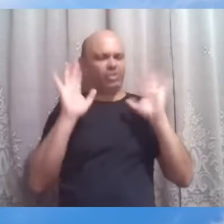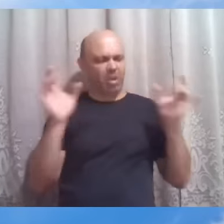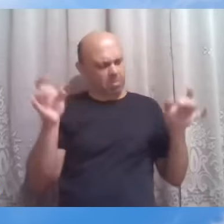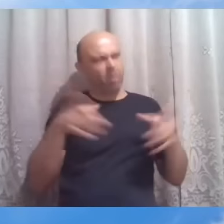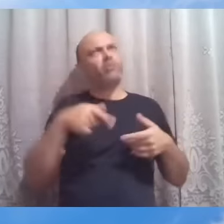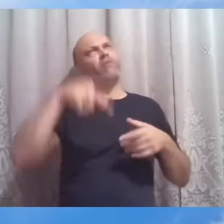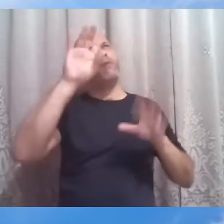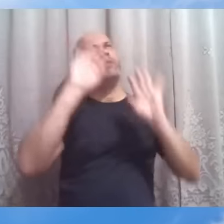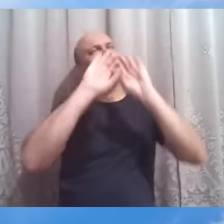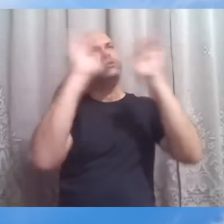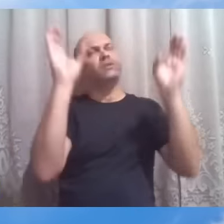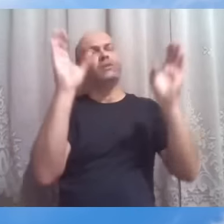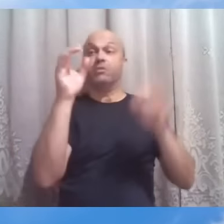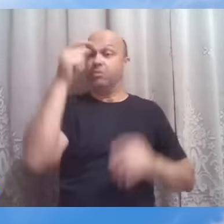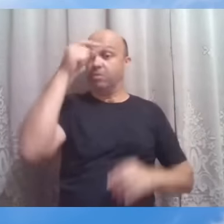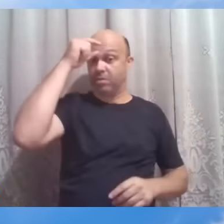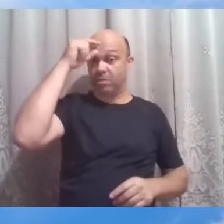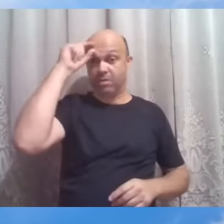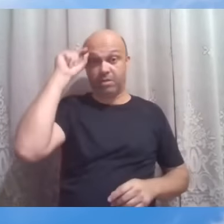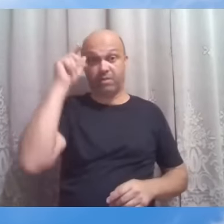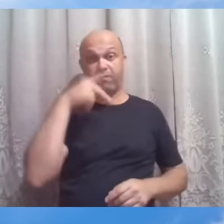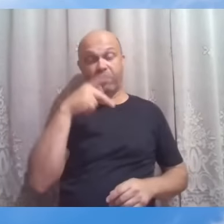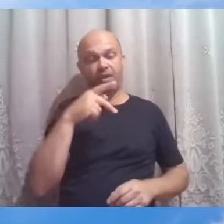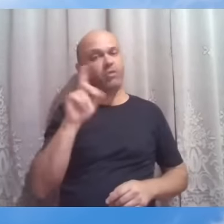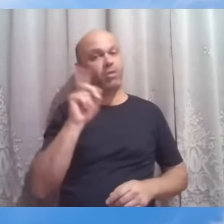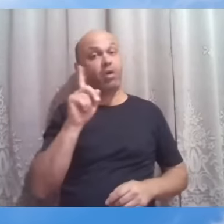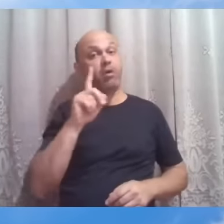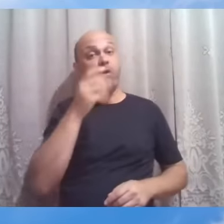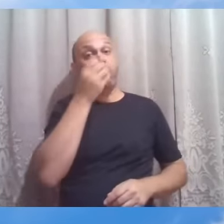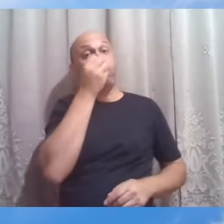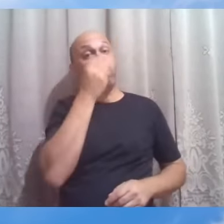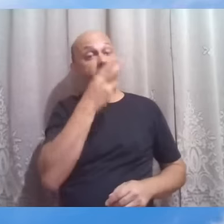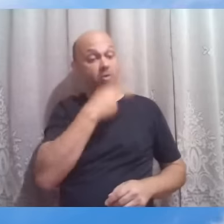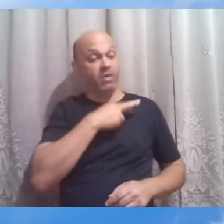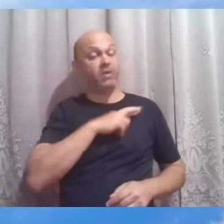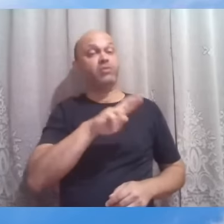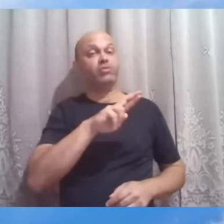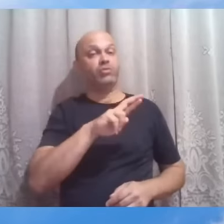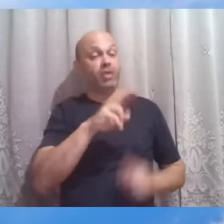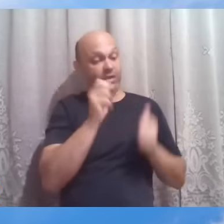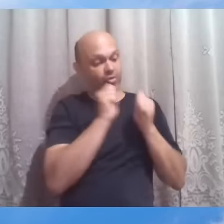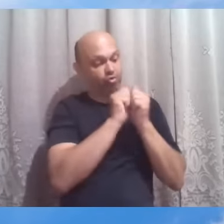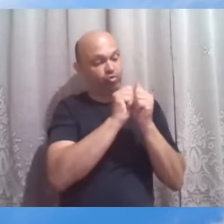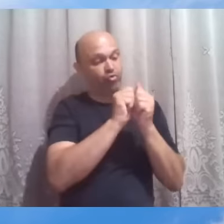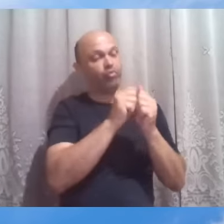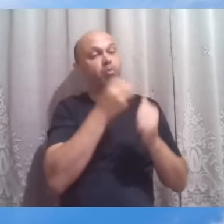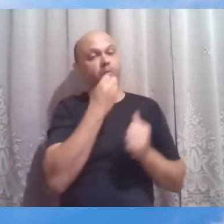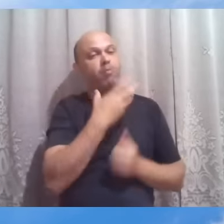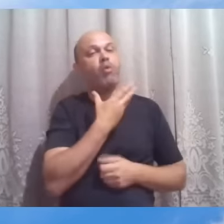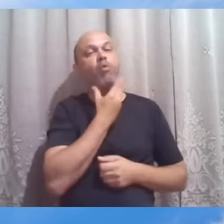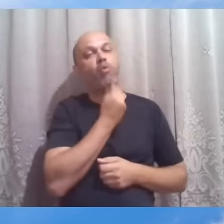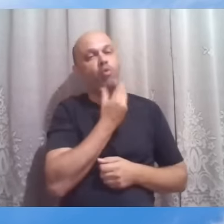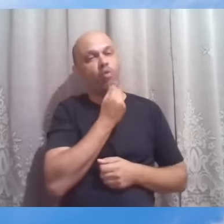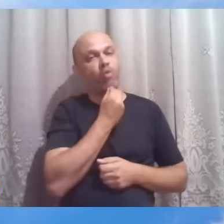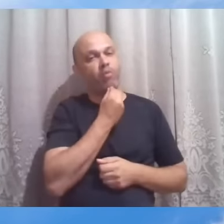mas Emmanuel diz nem sempre veremos o bom ritualista acompanhado do bom homem da criatura de bem